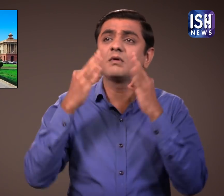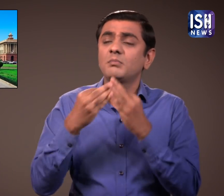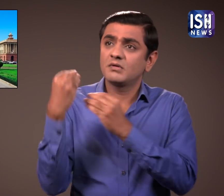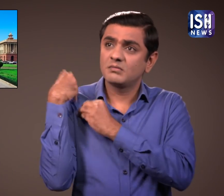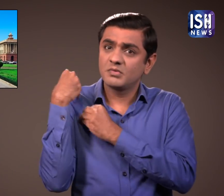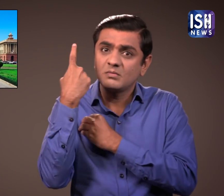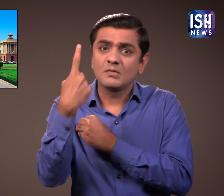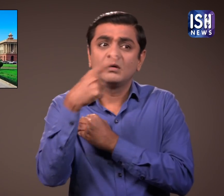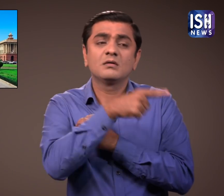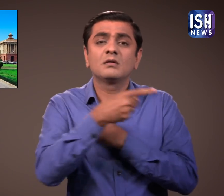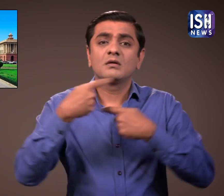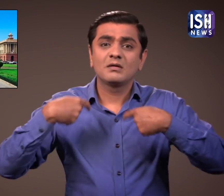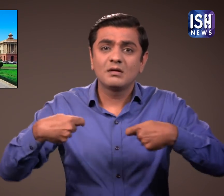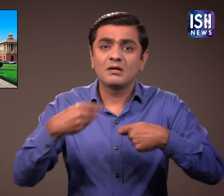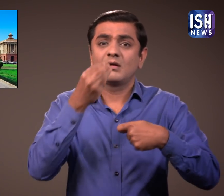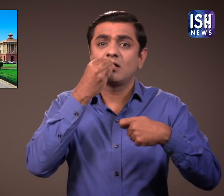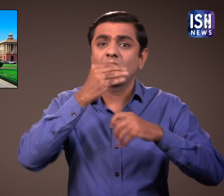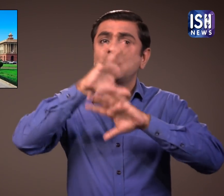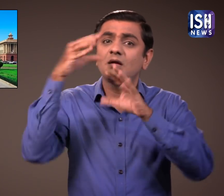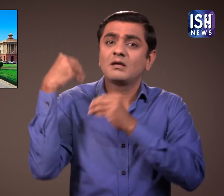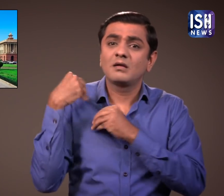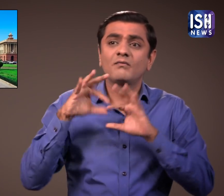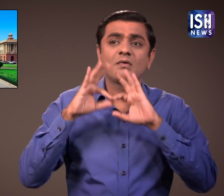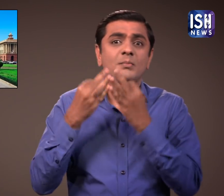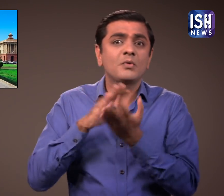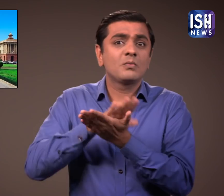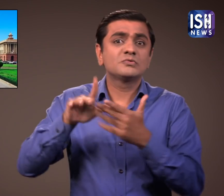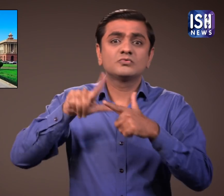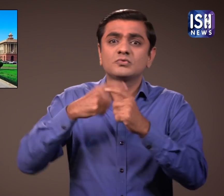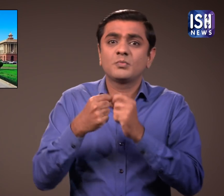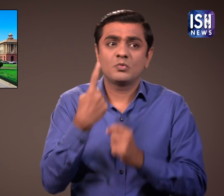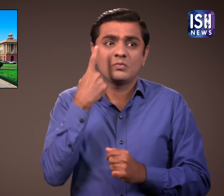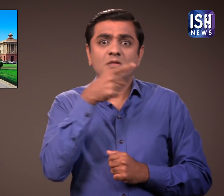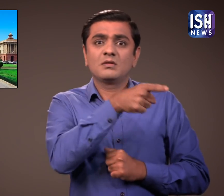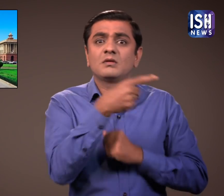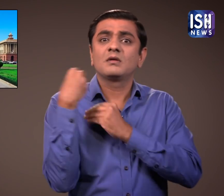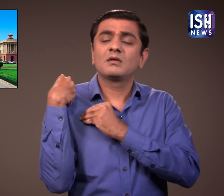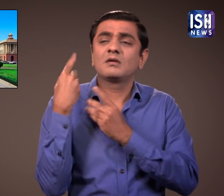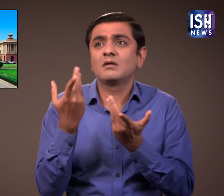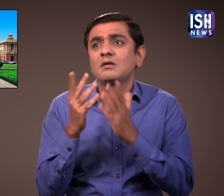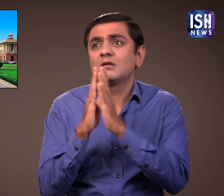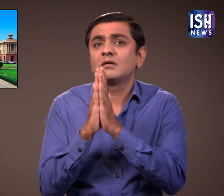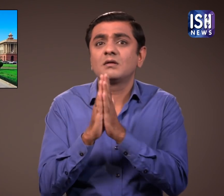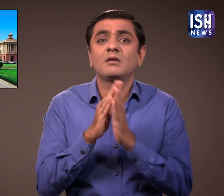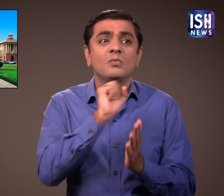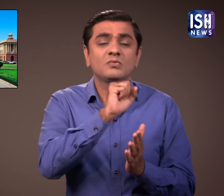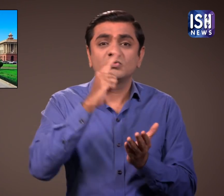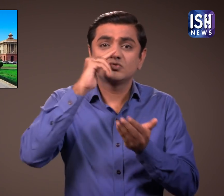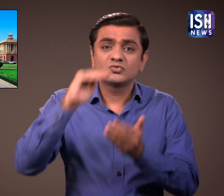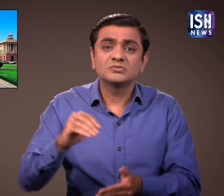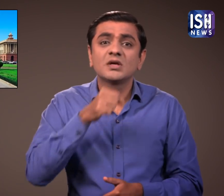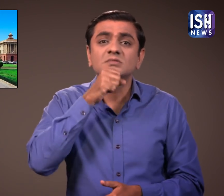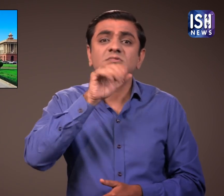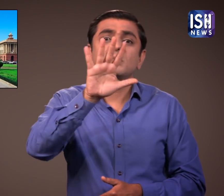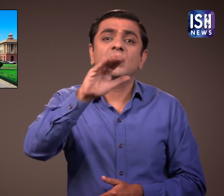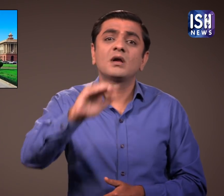क्योंकि वह परिवार का एक मात्र कमाने वाला है और उसकी एक पांच साल की बेटी भी है